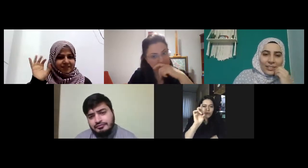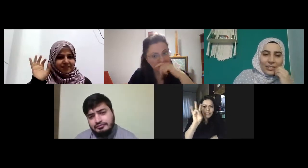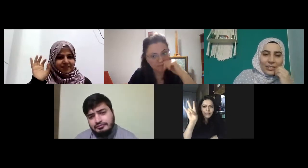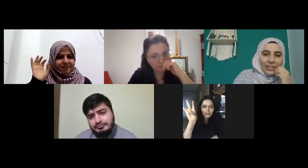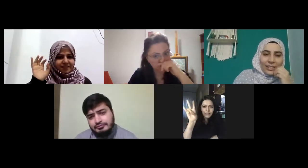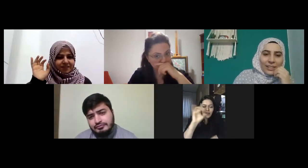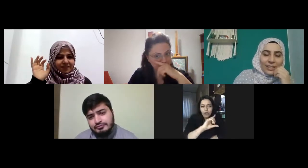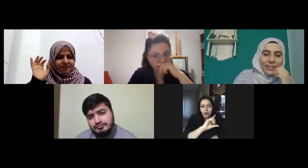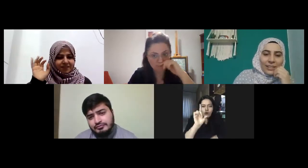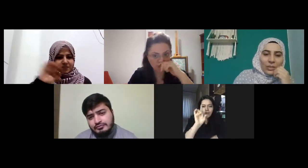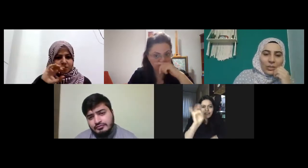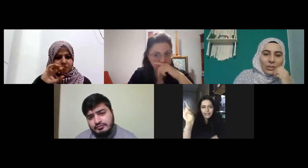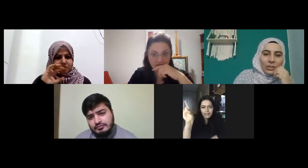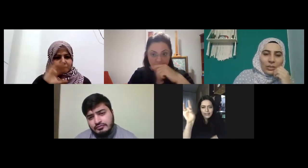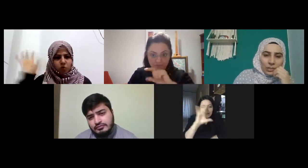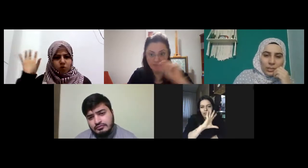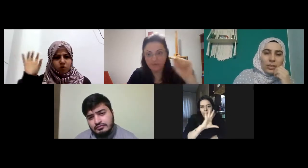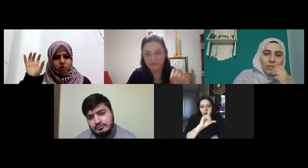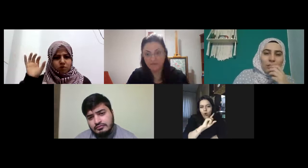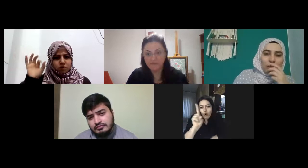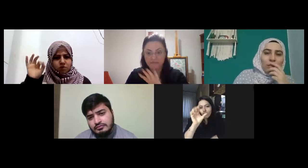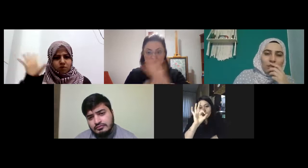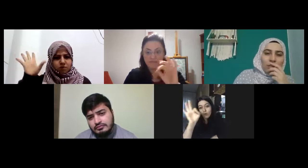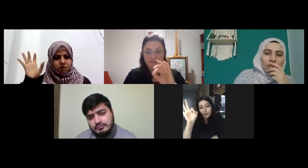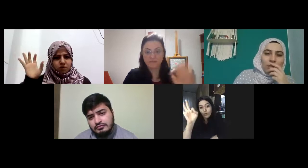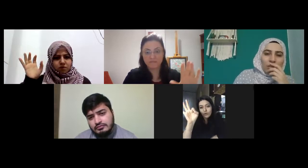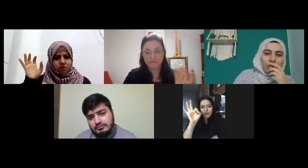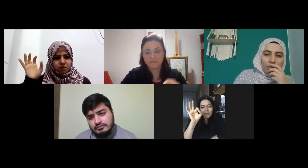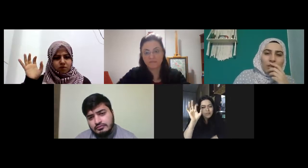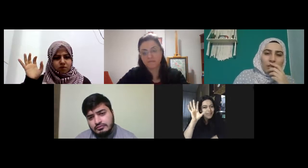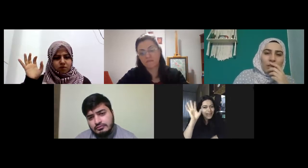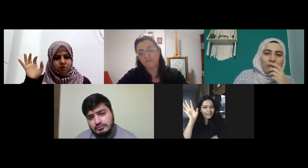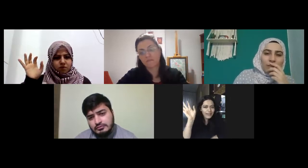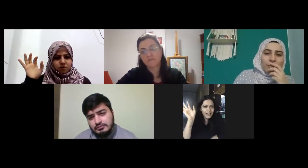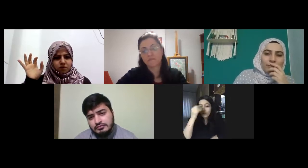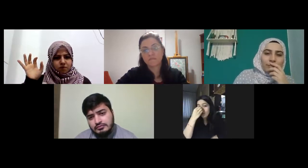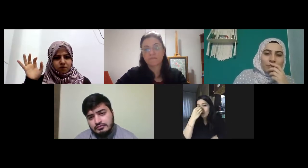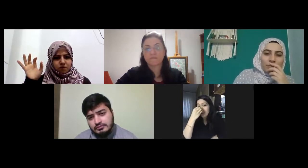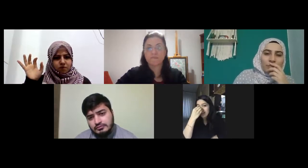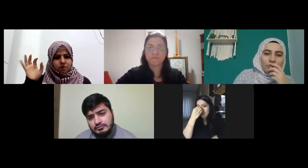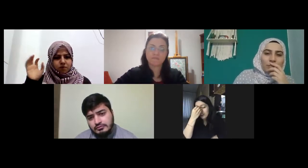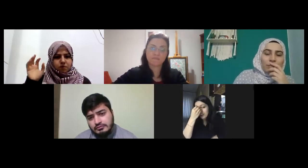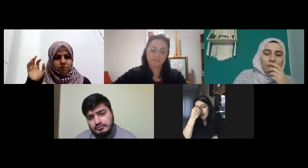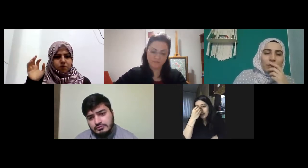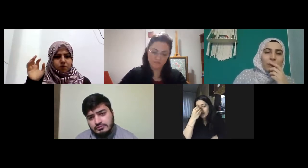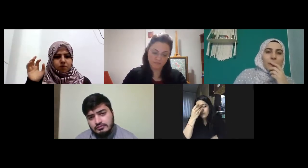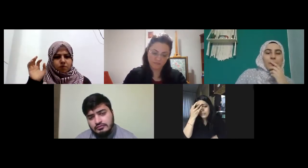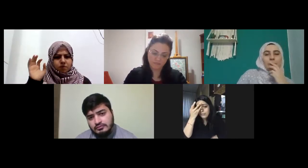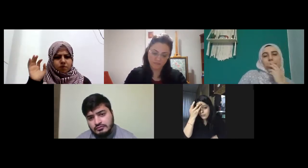yedi on sekiz on dokuz diyor mesela dernek dernek yöre yöre değişiyor değişkenlik gösterebiliyor